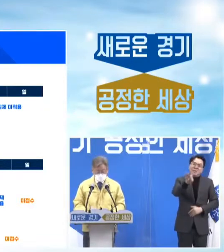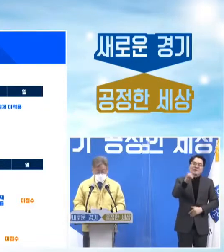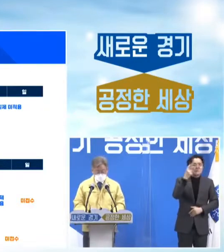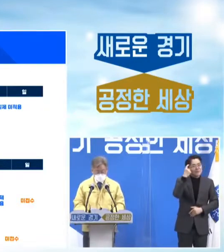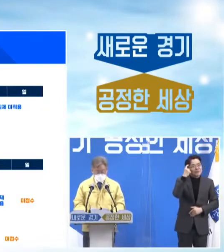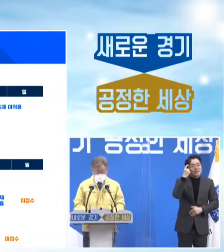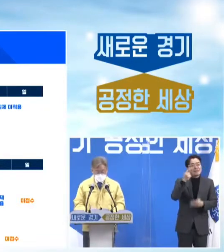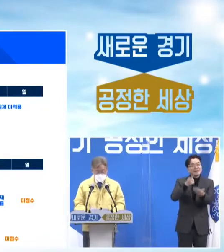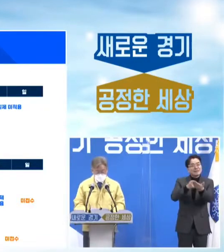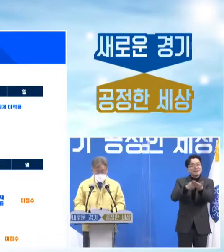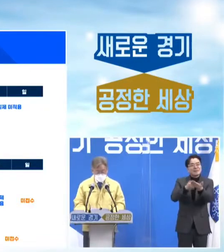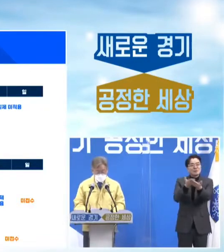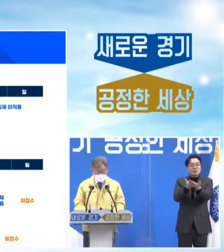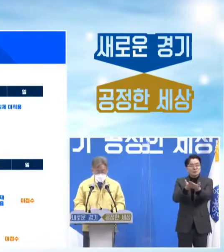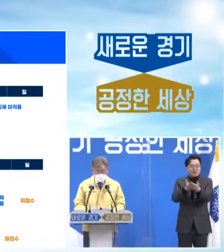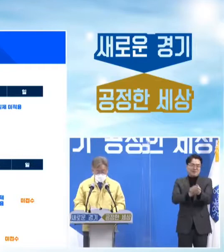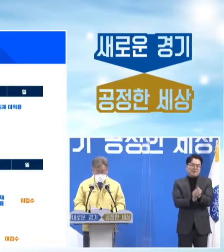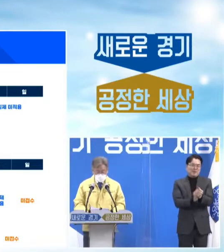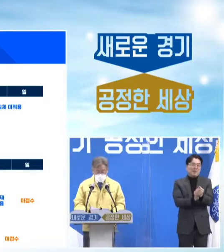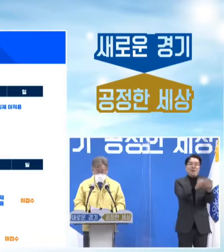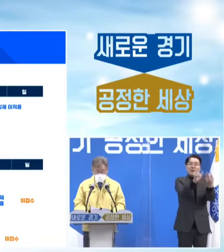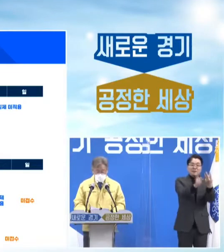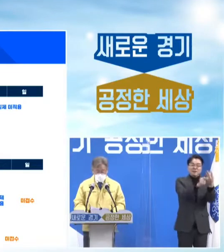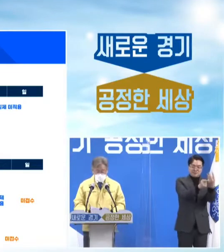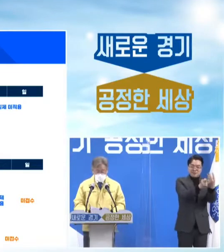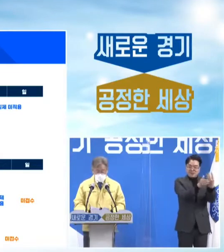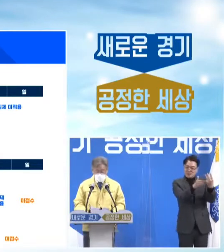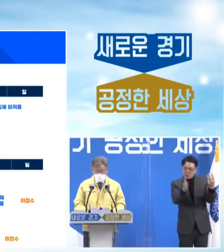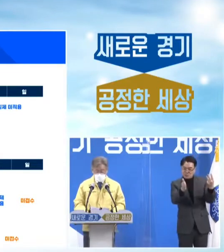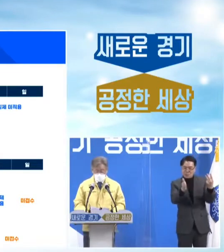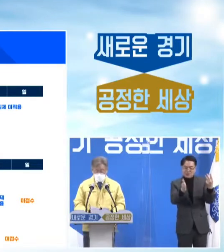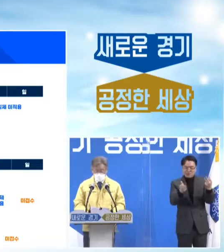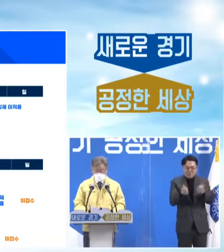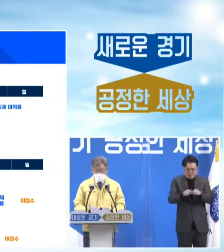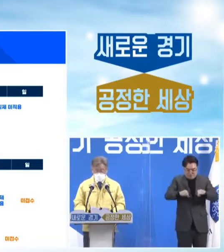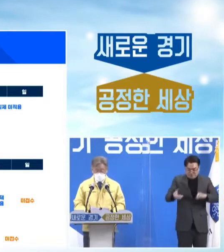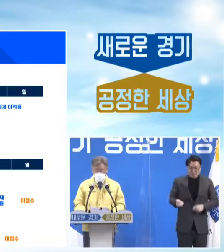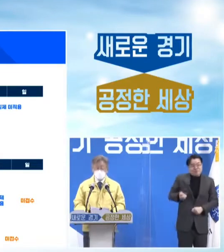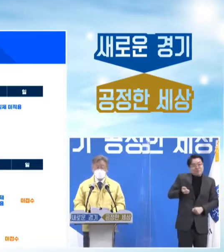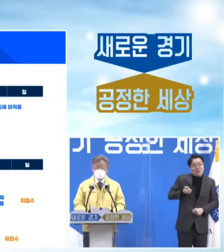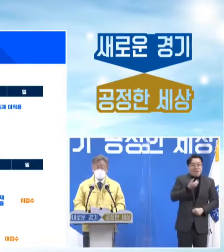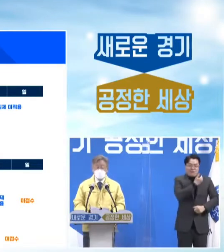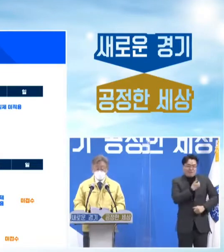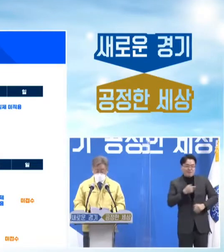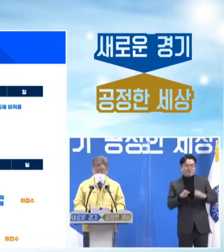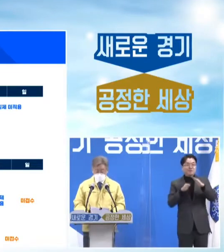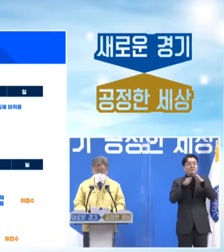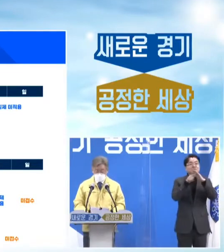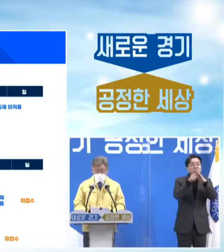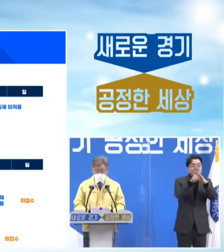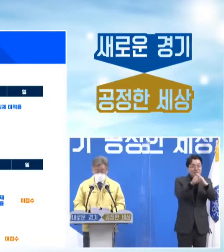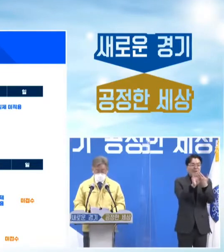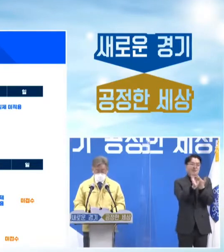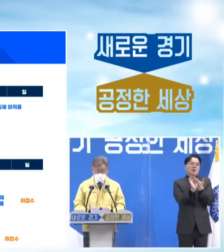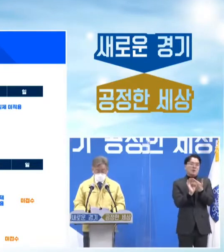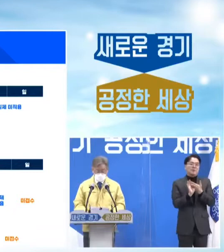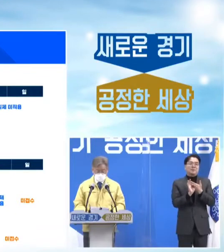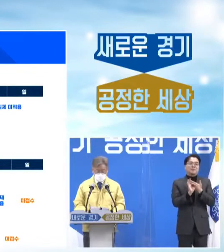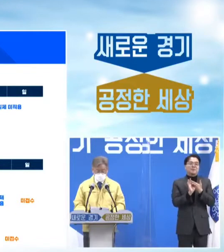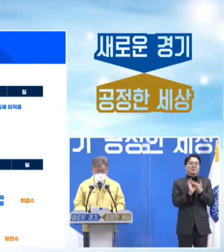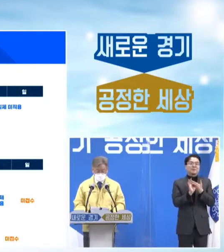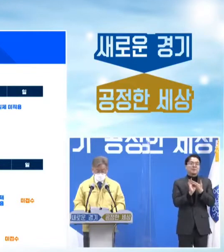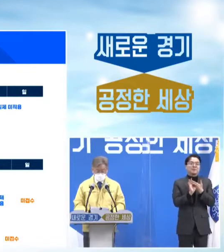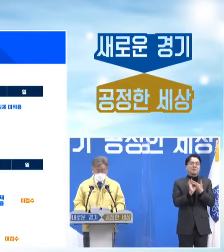말씀입니다. 3월 1일부터 신분증을 지참하시고 주소지에 읍면동 행정복지센터를 방문하시면